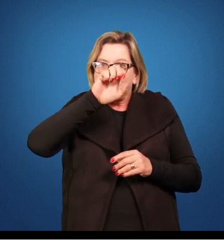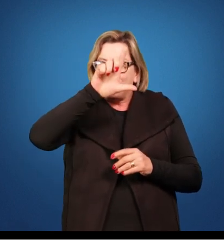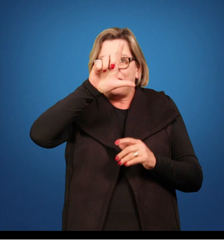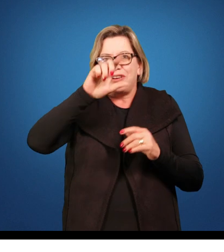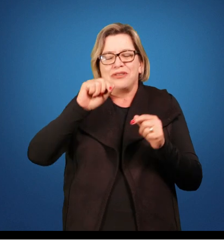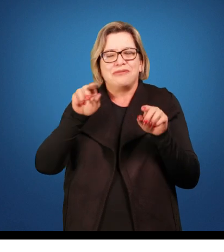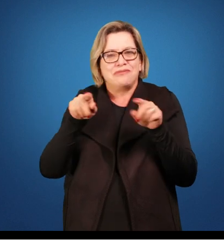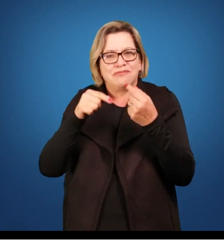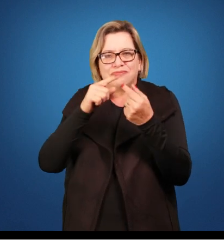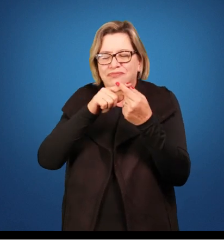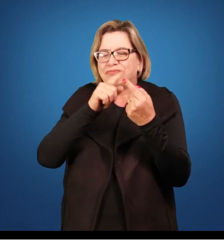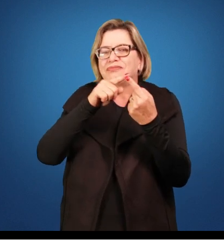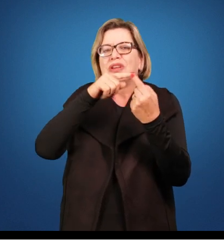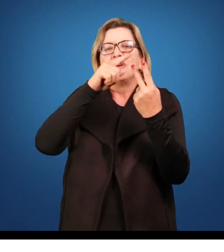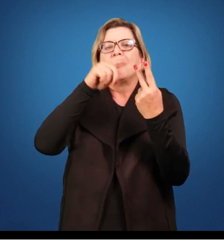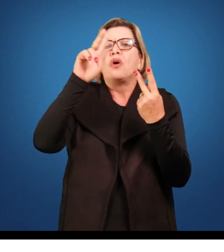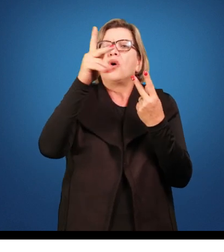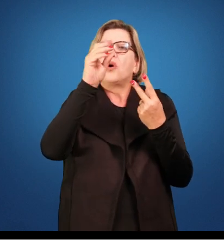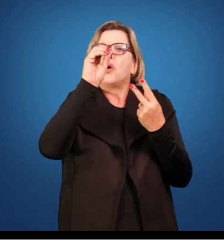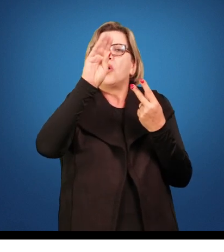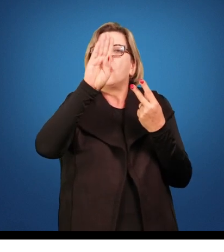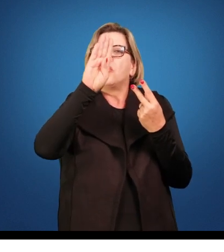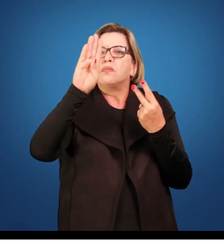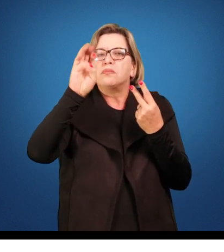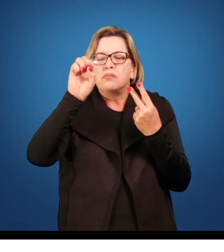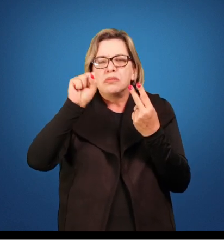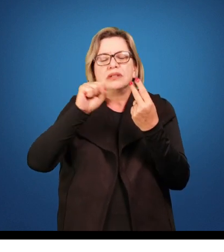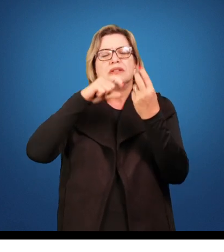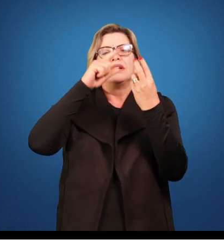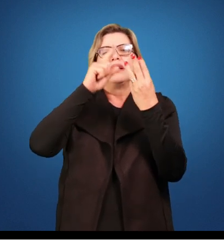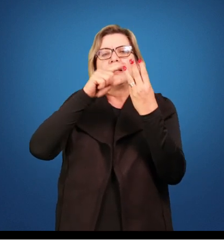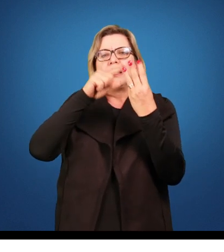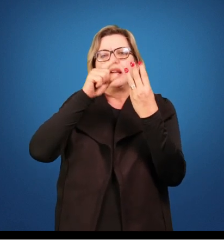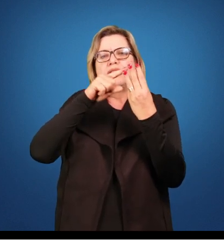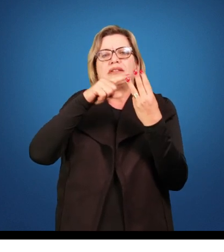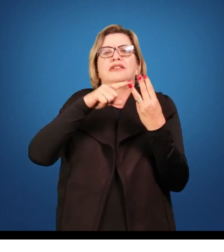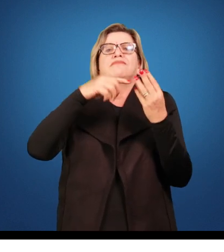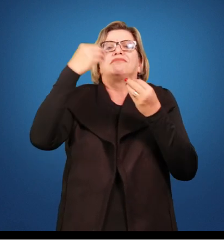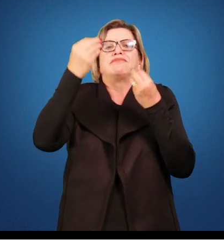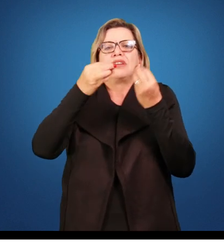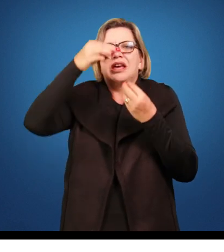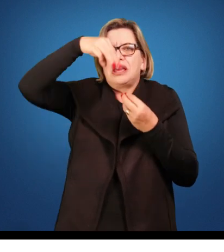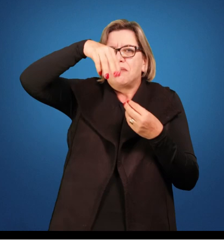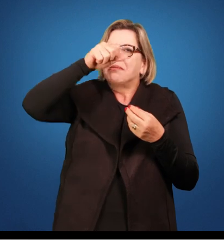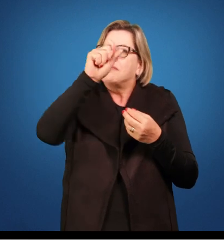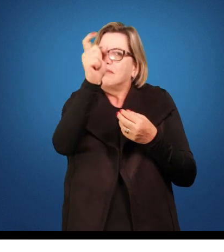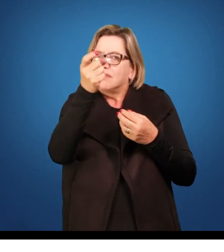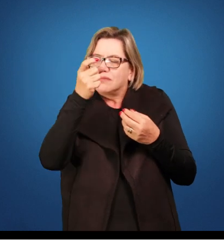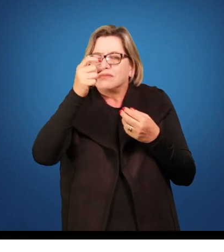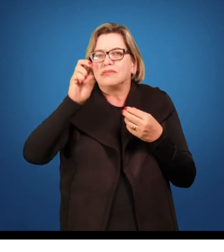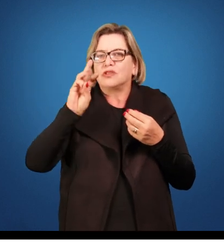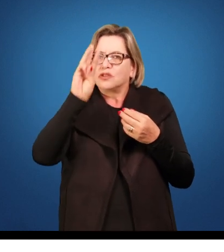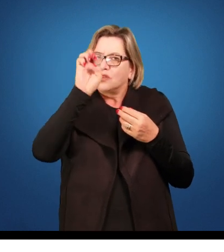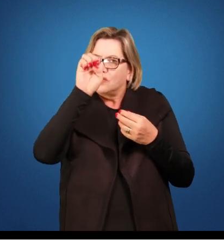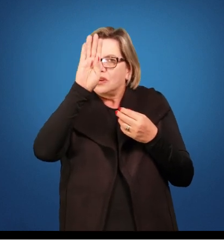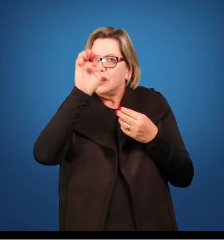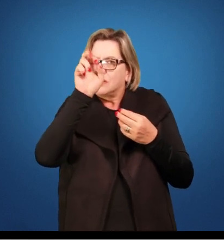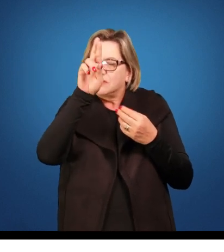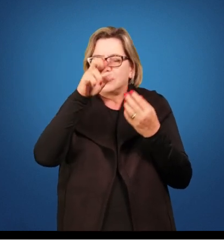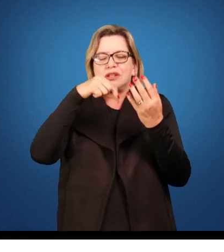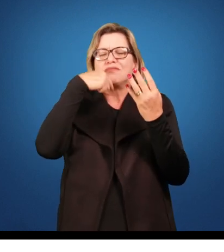e para Max Weber. Os grandes clássicos que estudaram a política em si, as suas organizações, suas